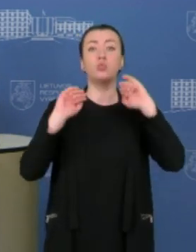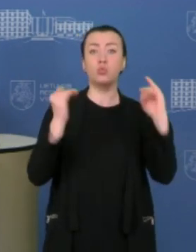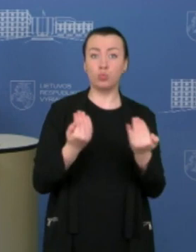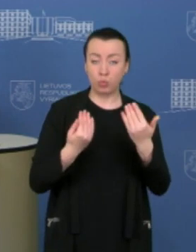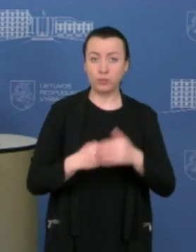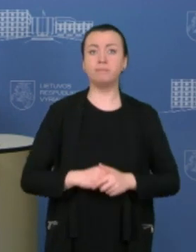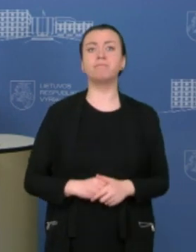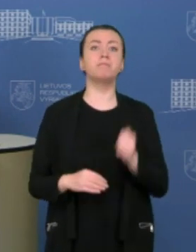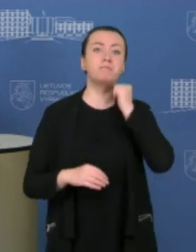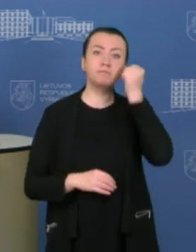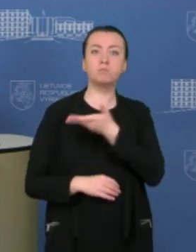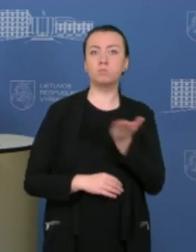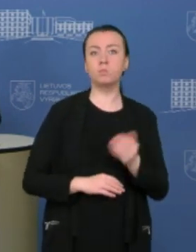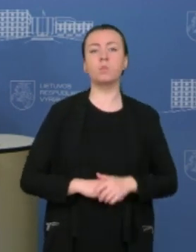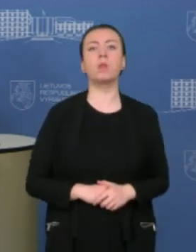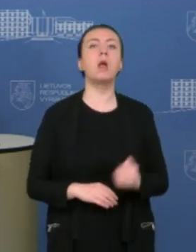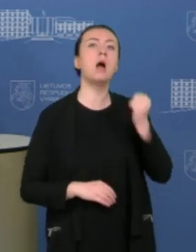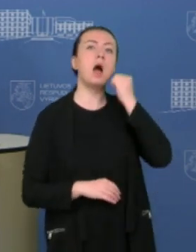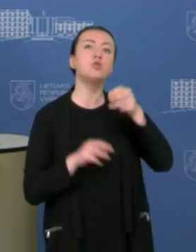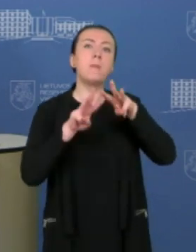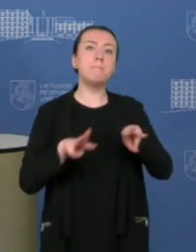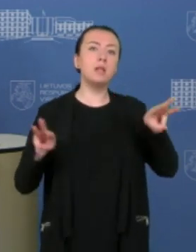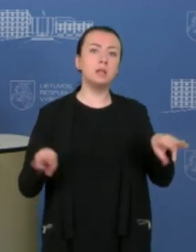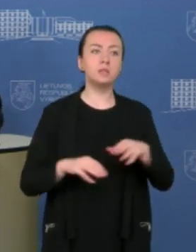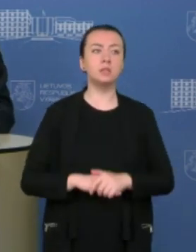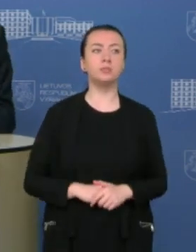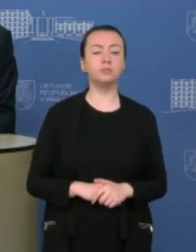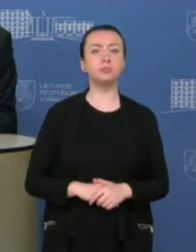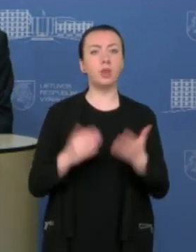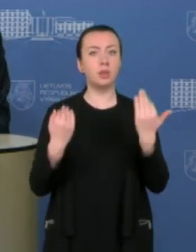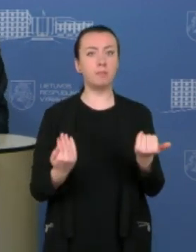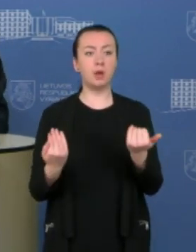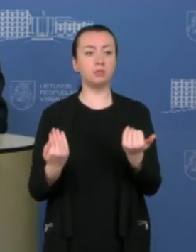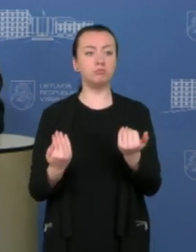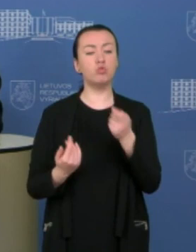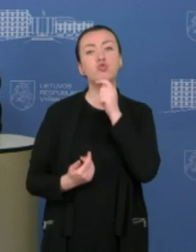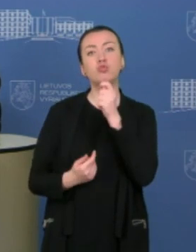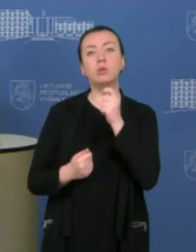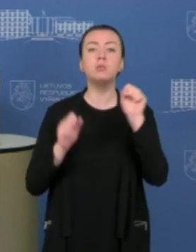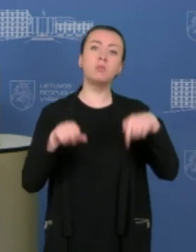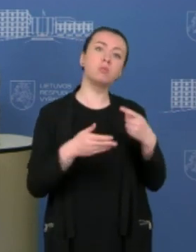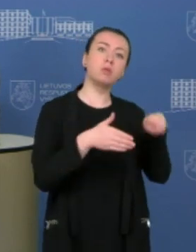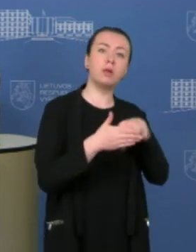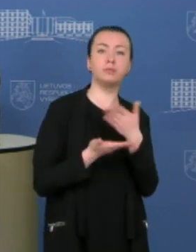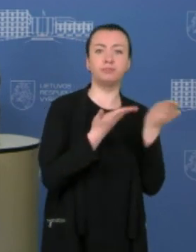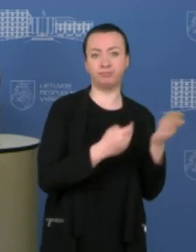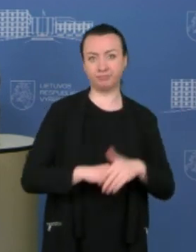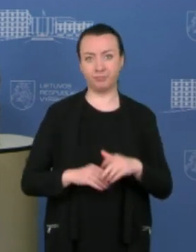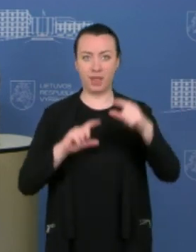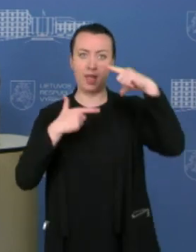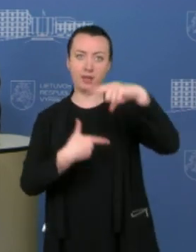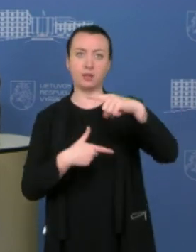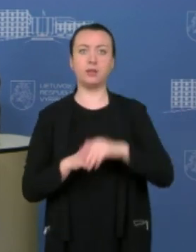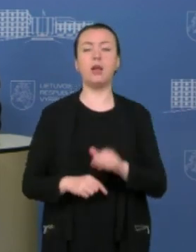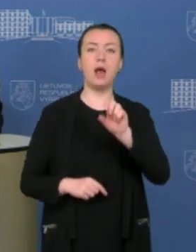žinutės. Ačiū. Dėkojame ministre, o dabar kviečiame žurnalistus užduoti klausimus. LRT